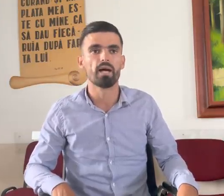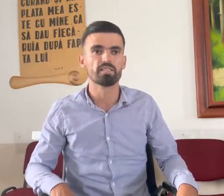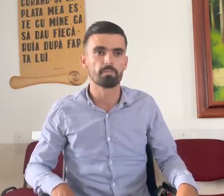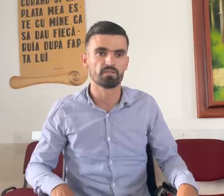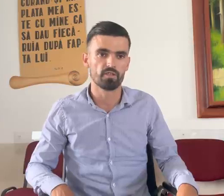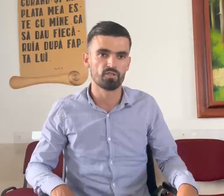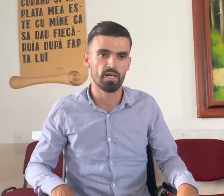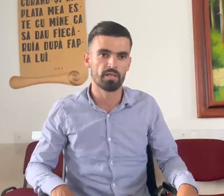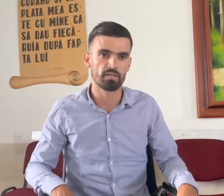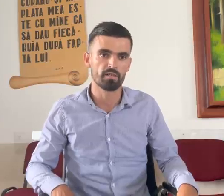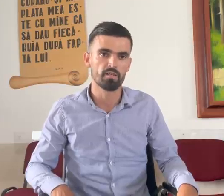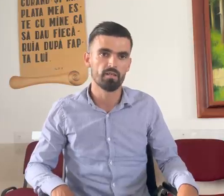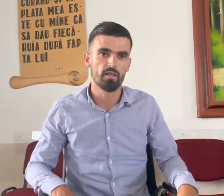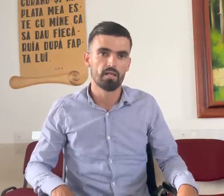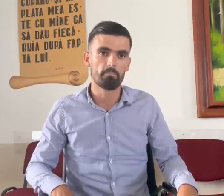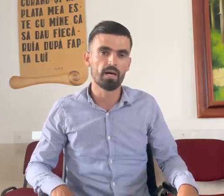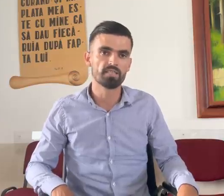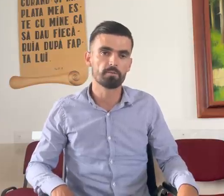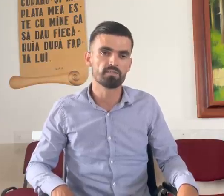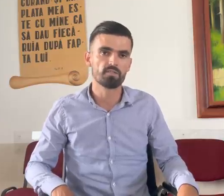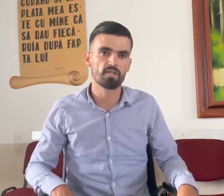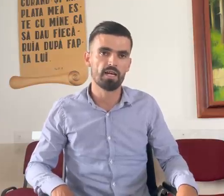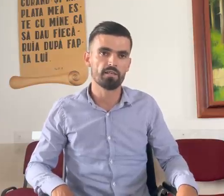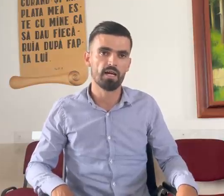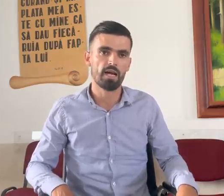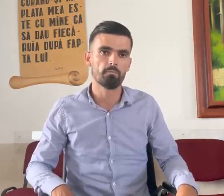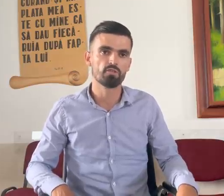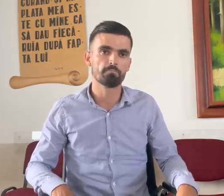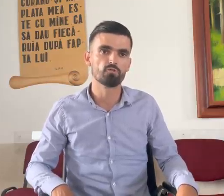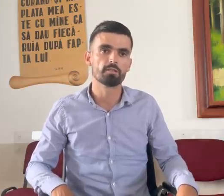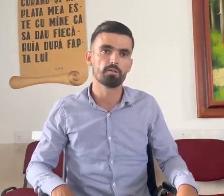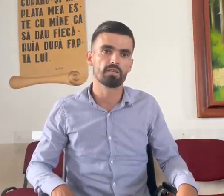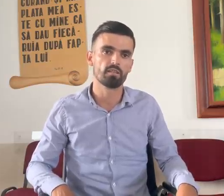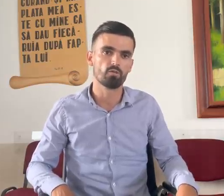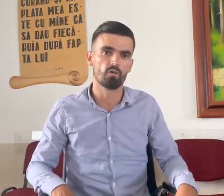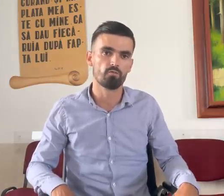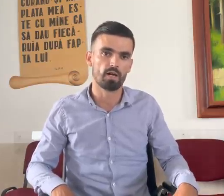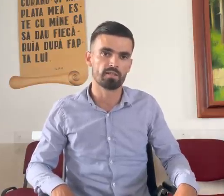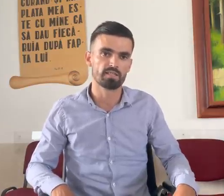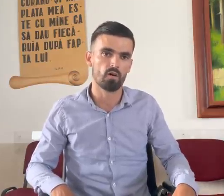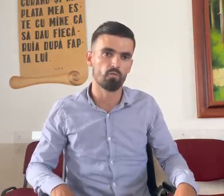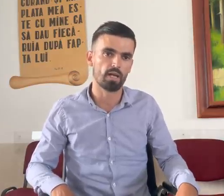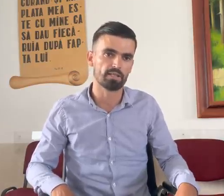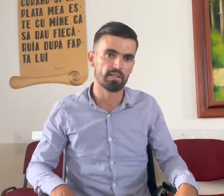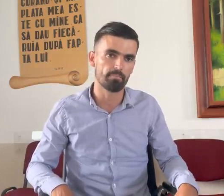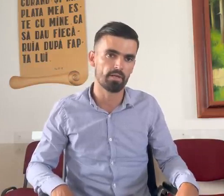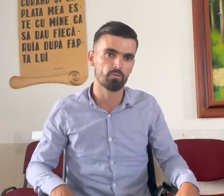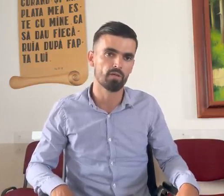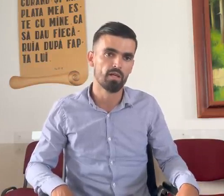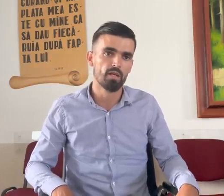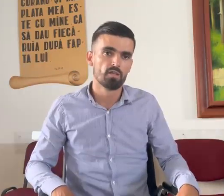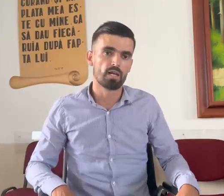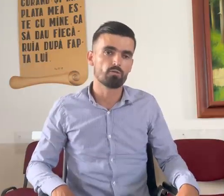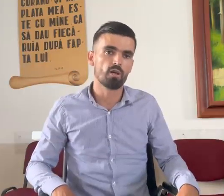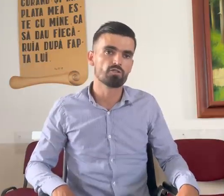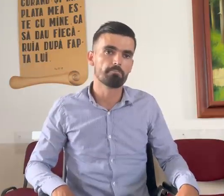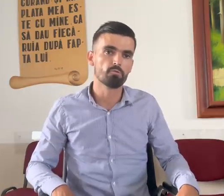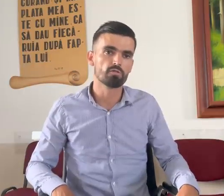14 ani. La 14 ani am început să plec dincolo în Franța la un frate de-ai meu și acolo a început